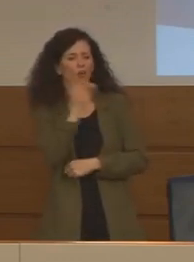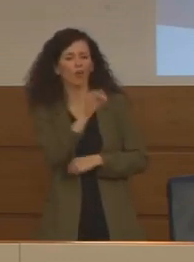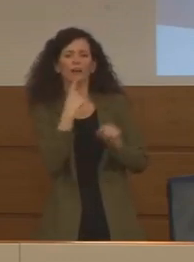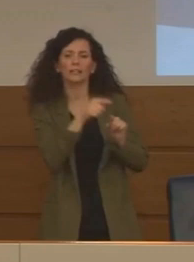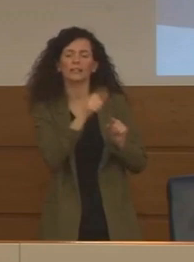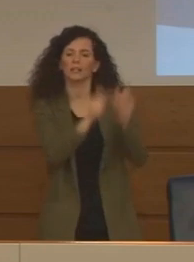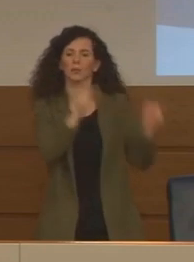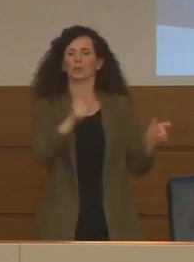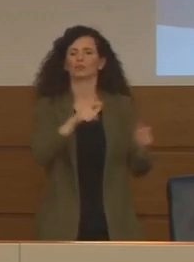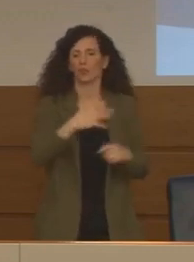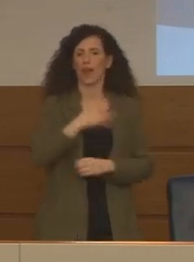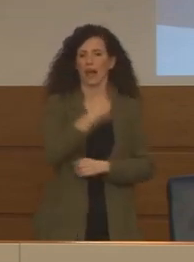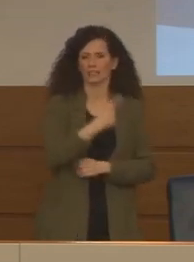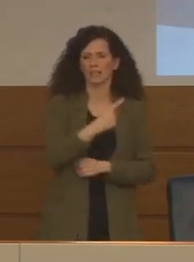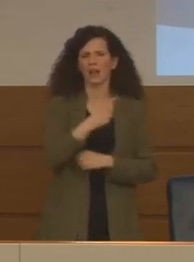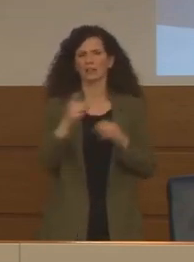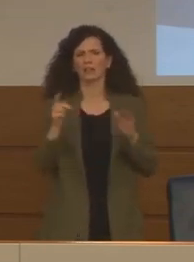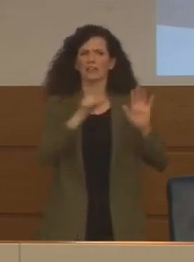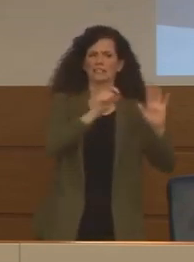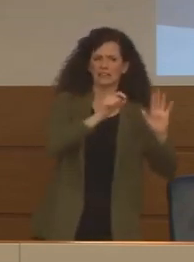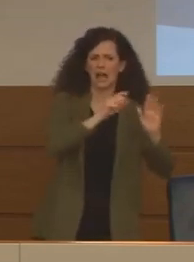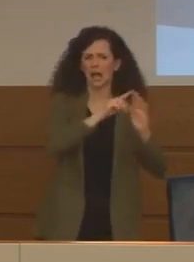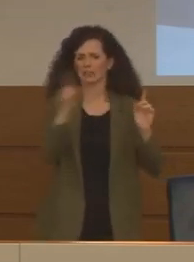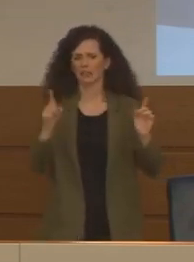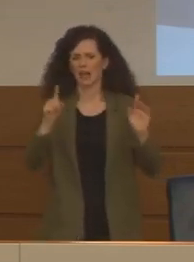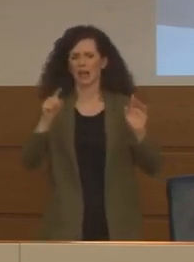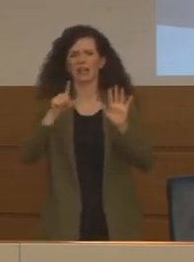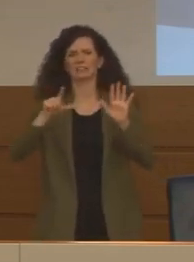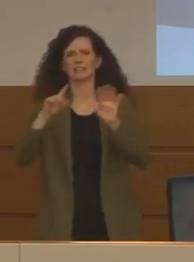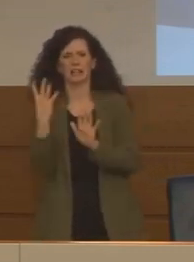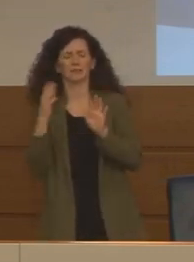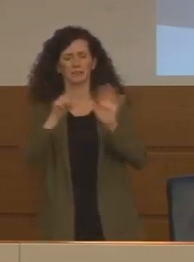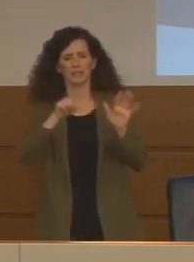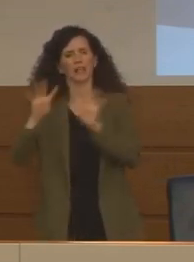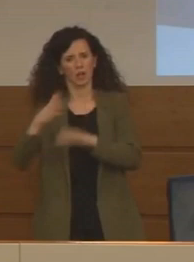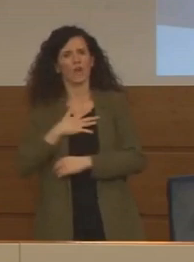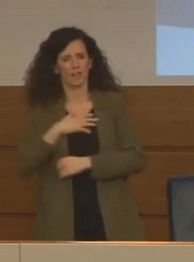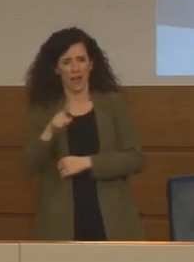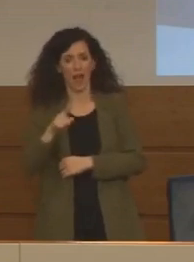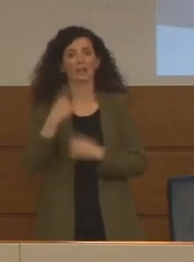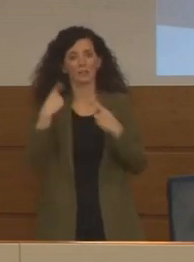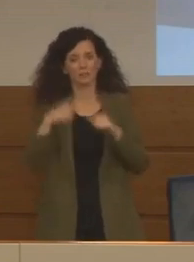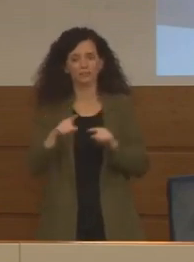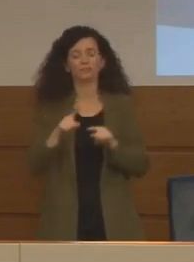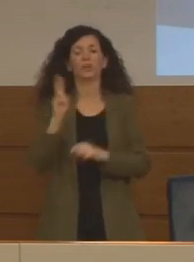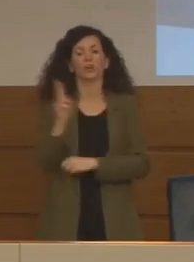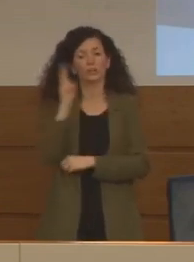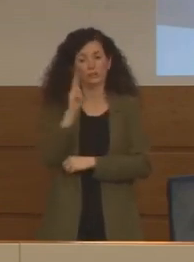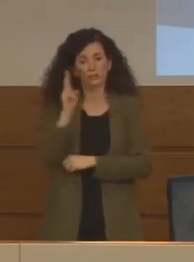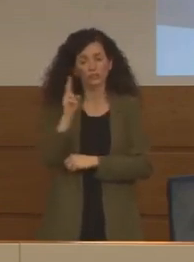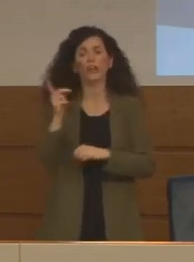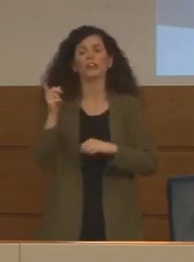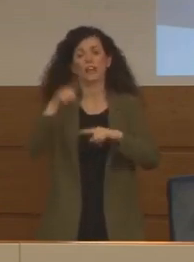elevati li abbiamo nelle fasce di età dai 70 anni ai 79, quello più elevato in assoluto di decessi colpisce l'età tra